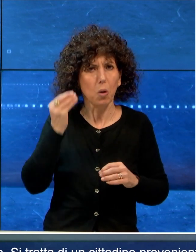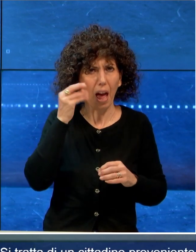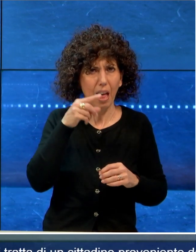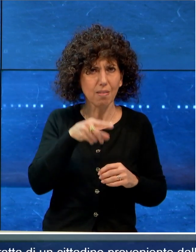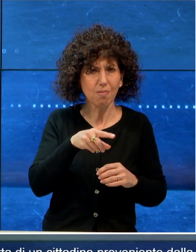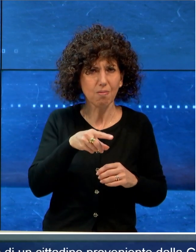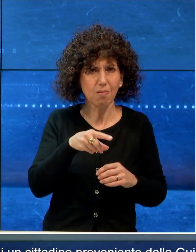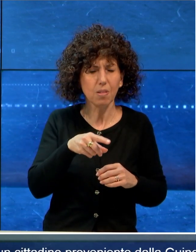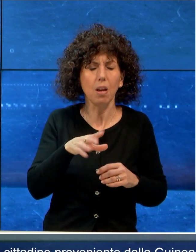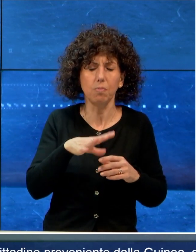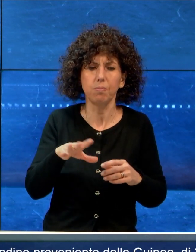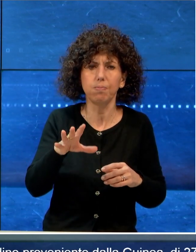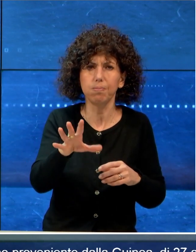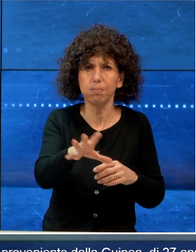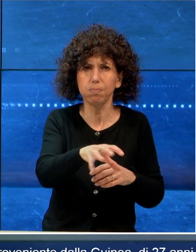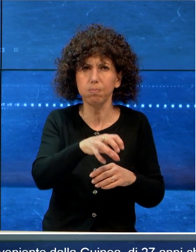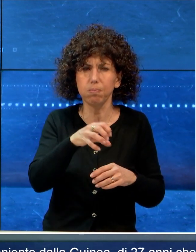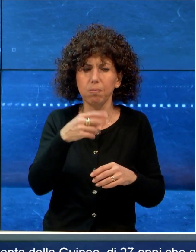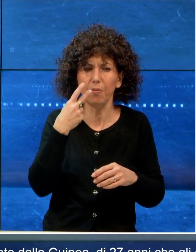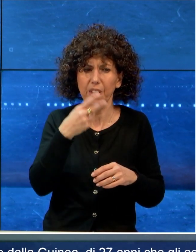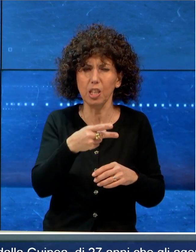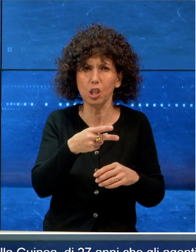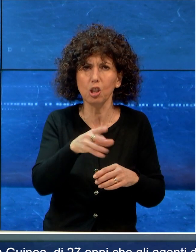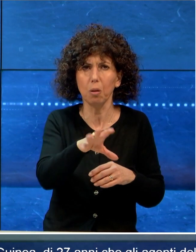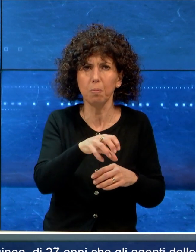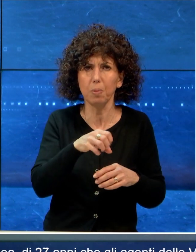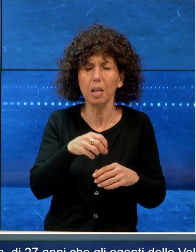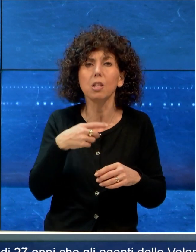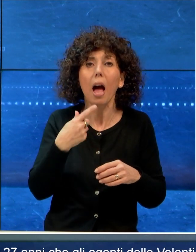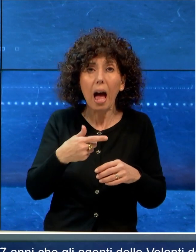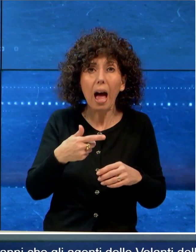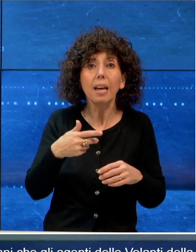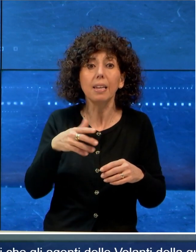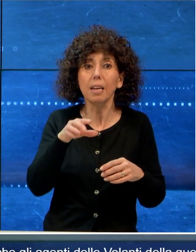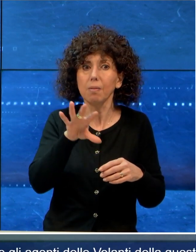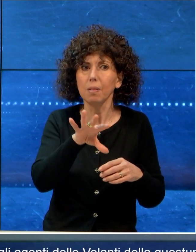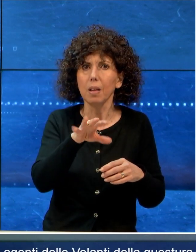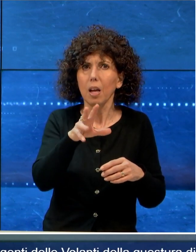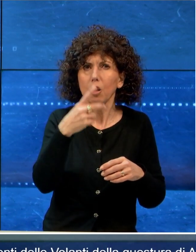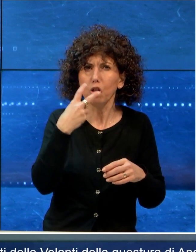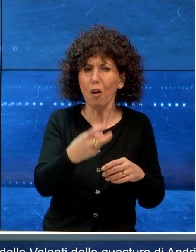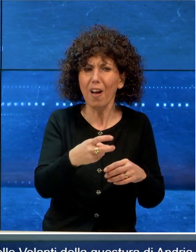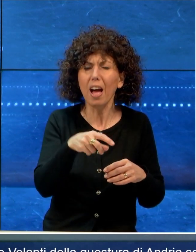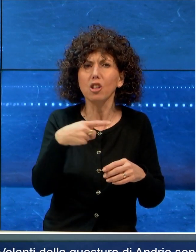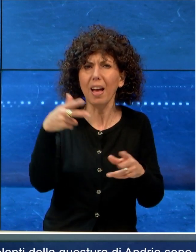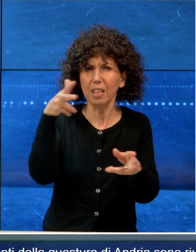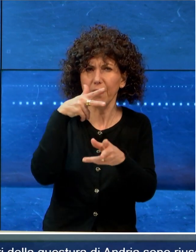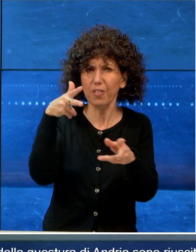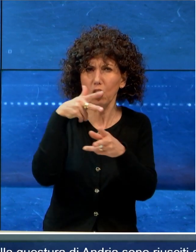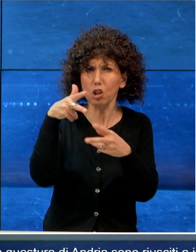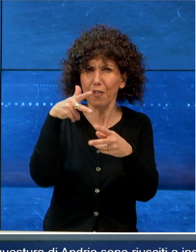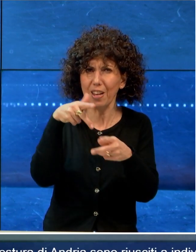Andria sono riusciti a individuare anche grazie all'analisi dei sistemi di